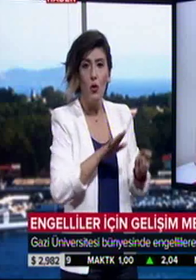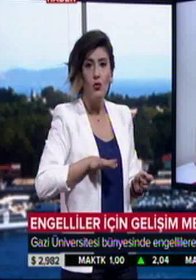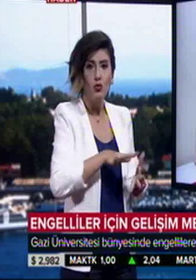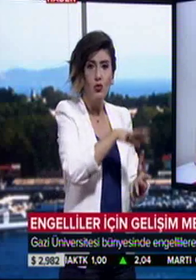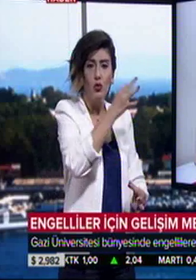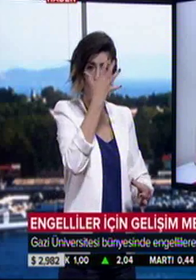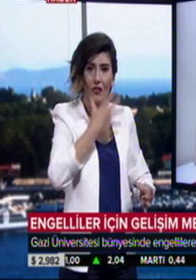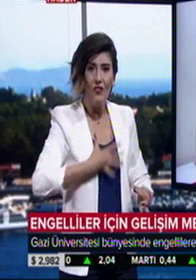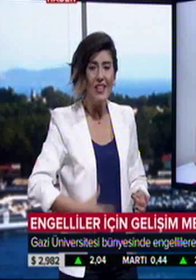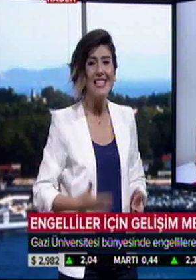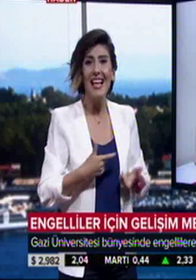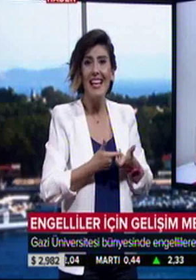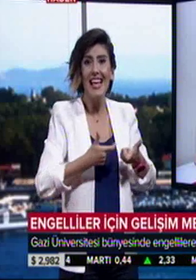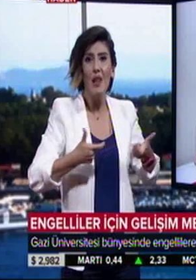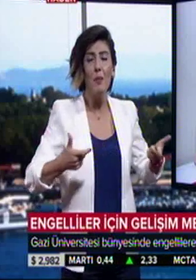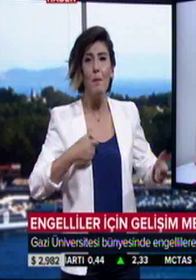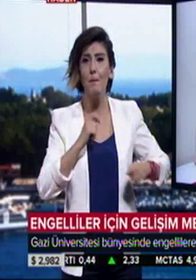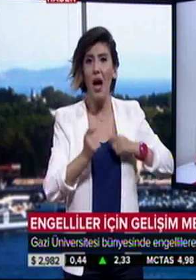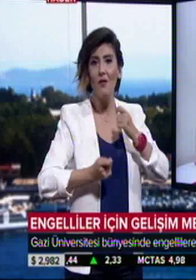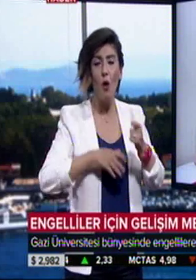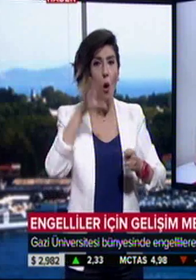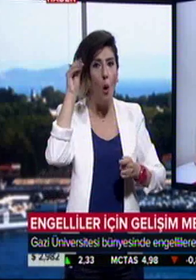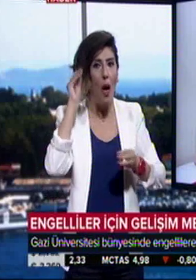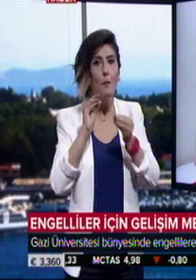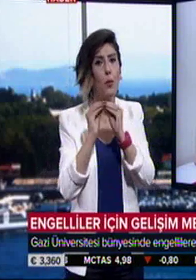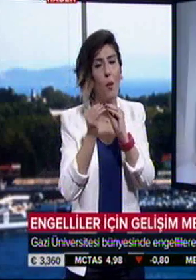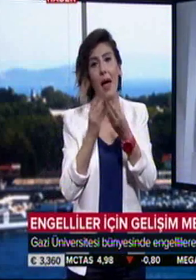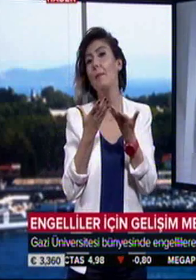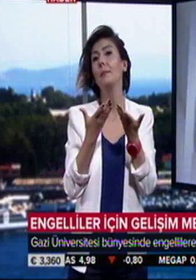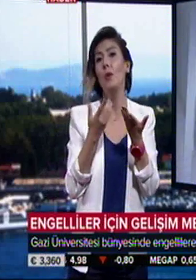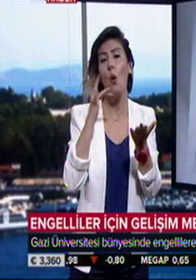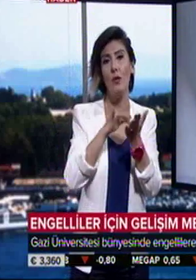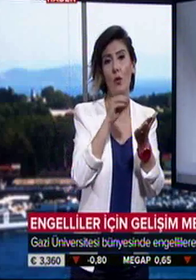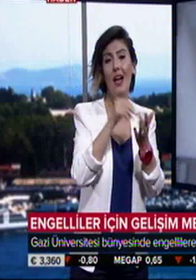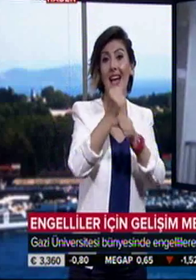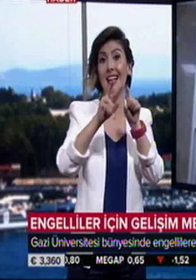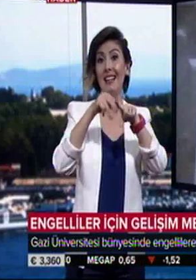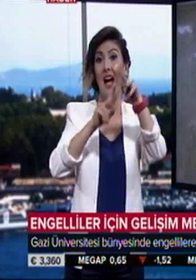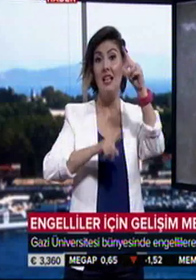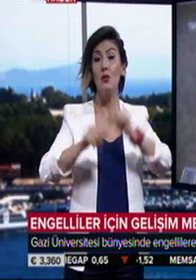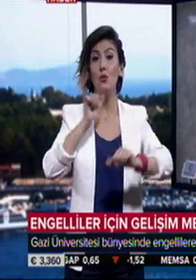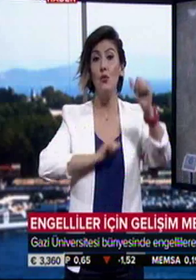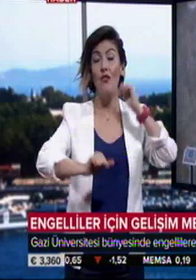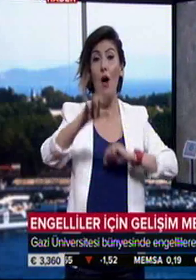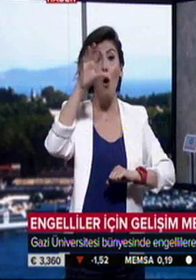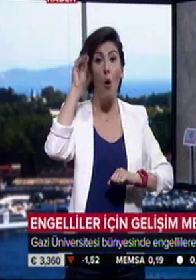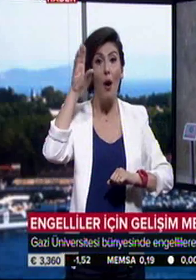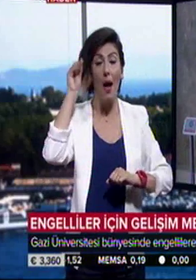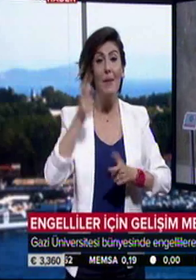performansı, öğrenme problemleri veya yetkinliği ortaya konuluyor. Gazi Üniversitesi Öğrenme ve Gelişim Eğitim Uygulama ve